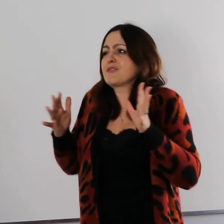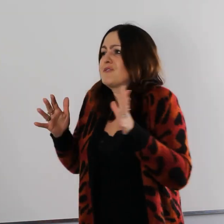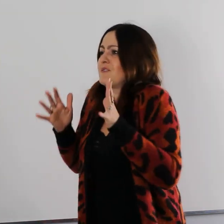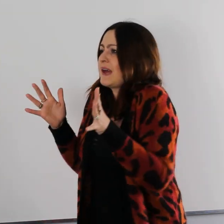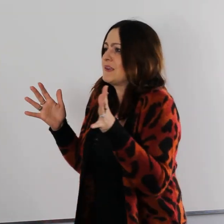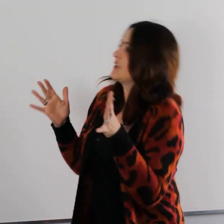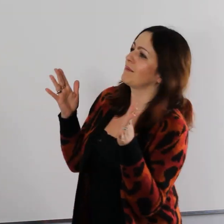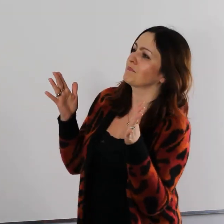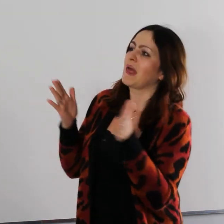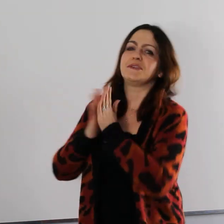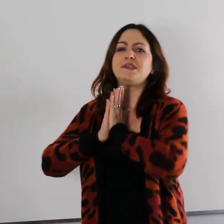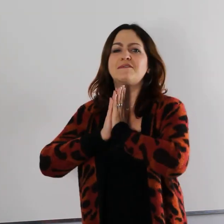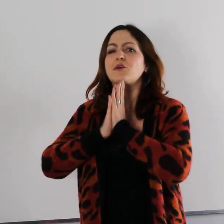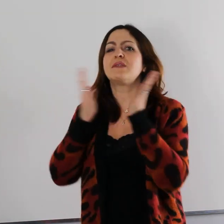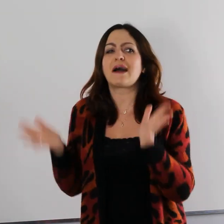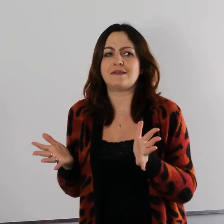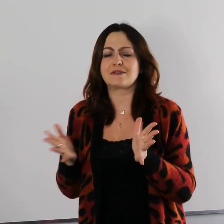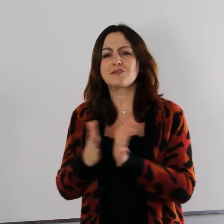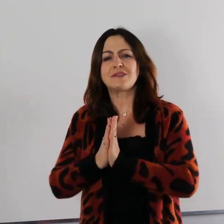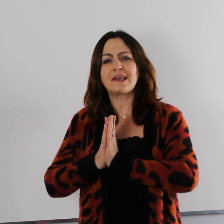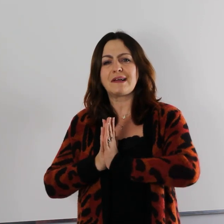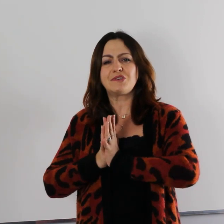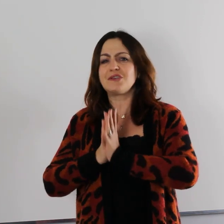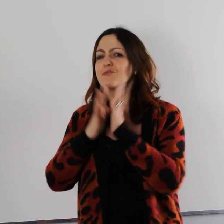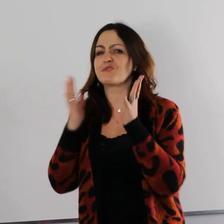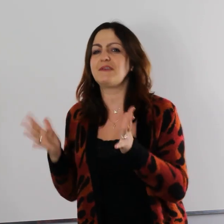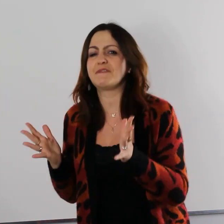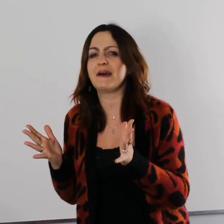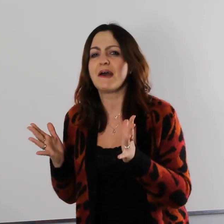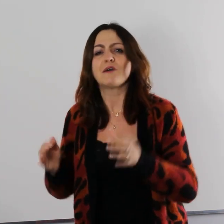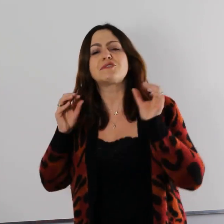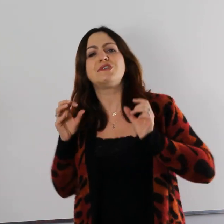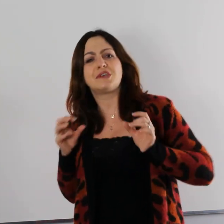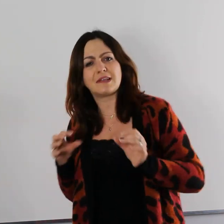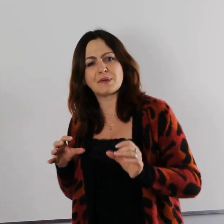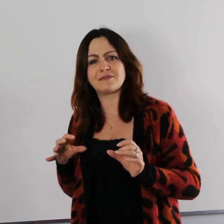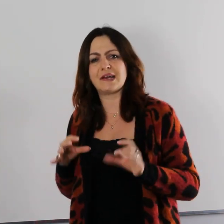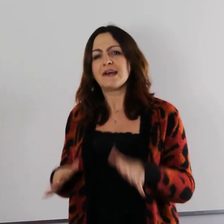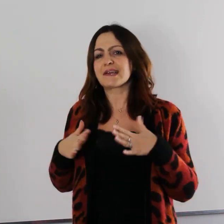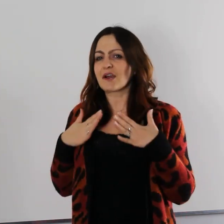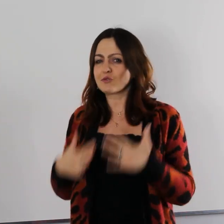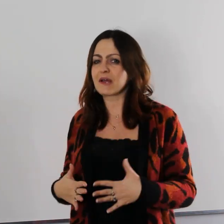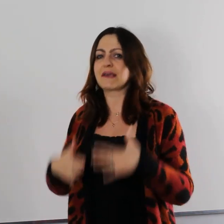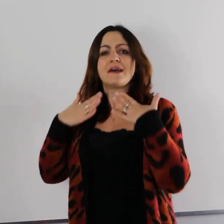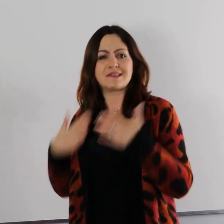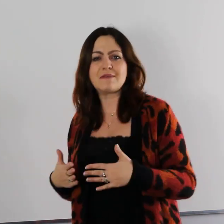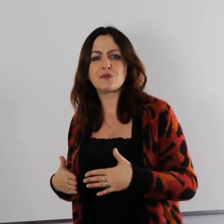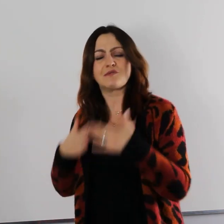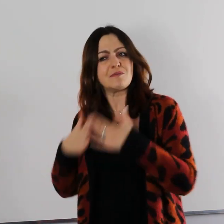Coś, co wydaje się nam niewykonalne, coś, co wydaje nam się niemożliwe, to się dzieje naprawdę. Tak jak tutaj, ze mną w tym